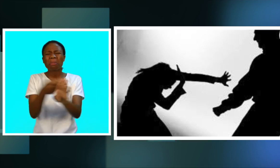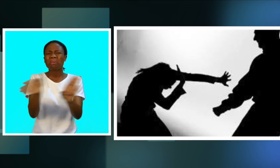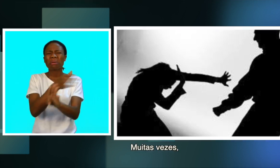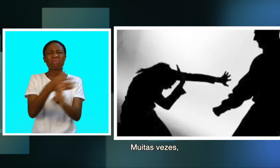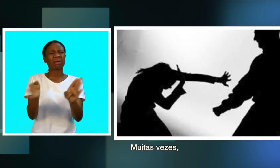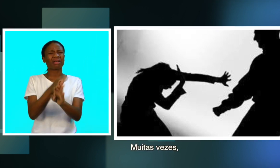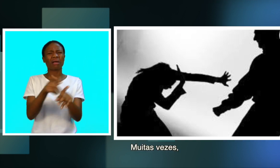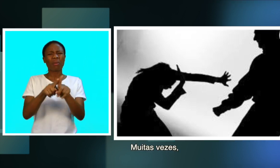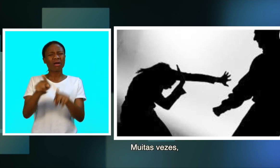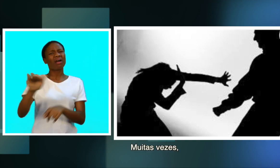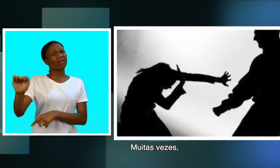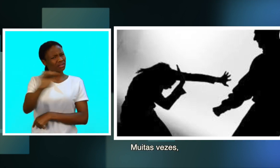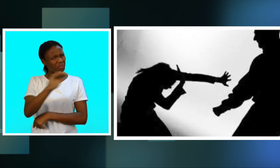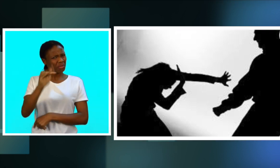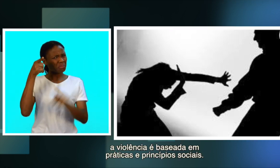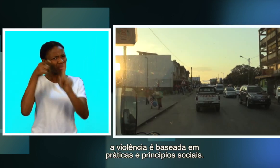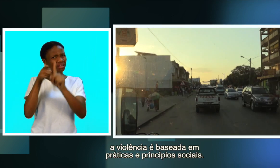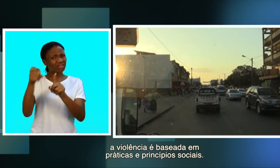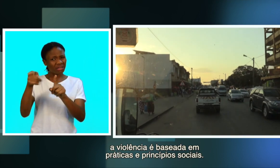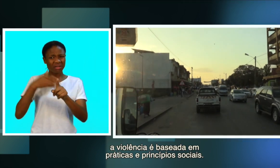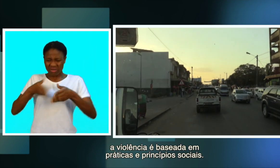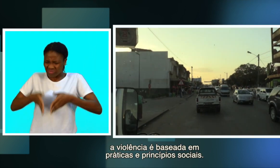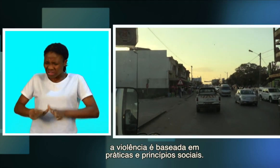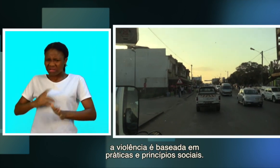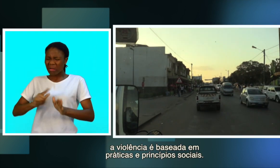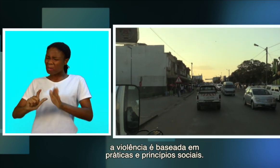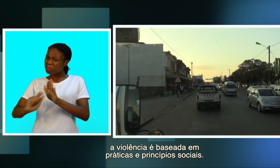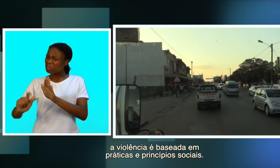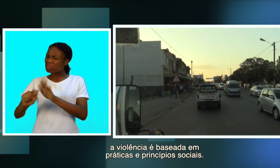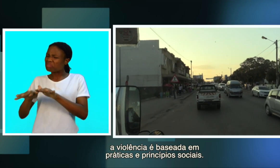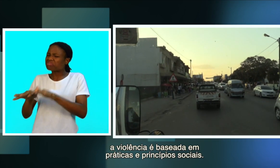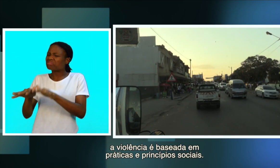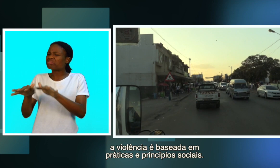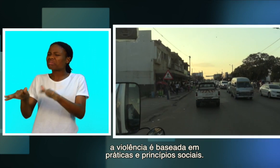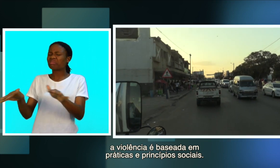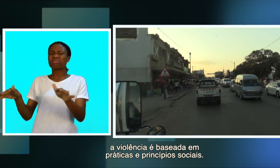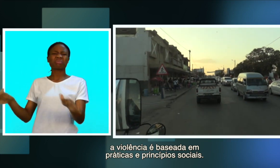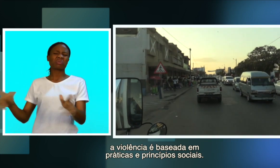Muitas vezes, a violência é baseada em práticas de princípios sociais.